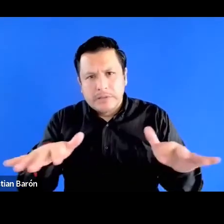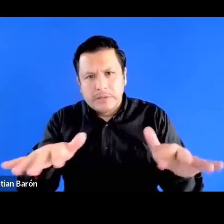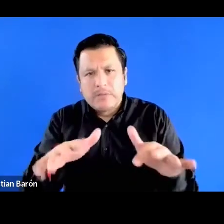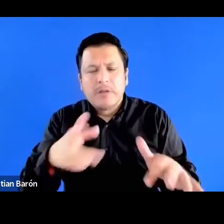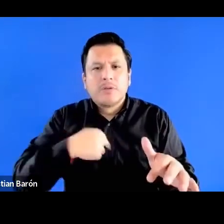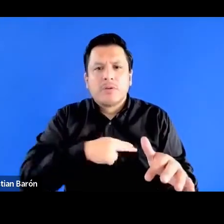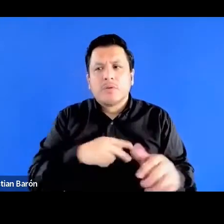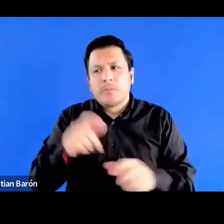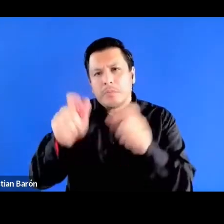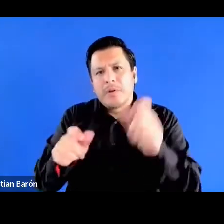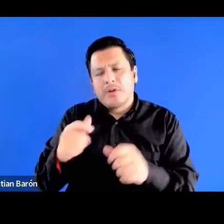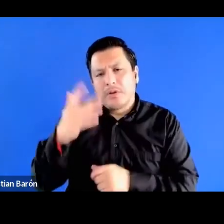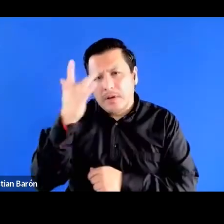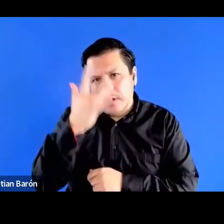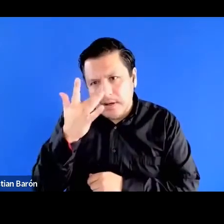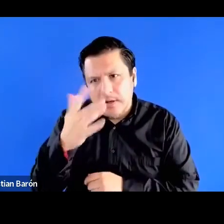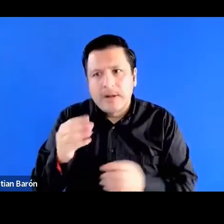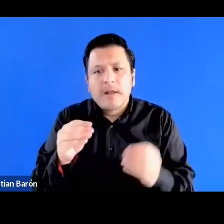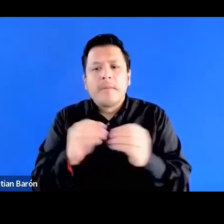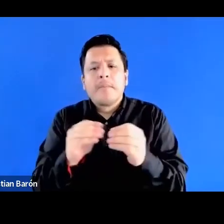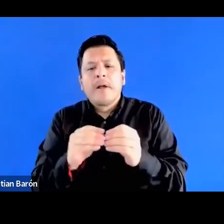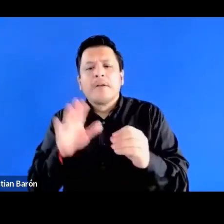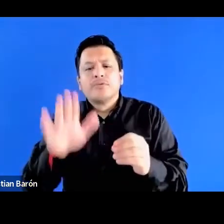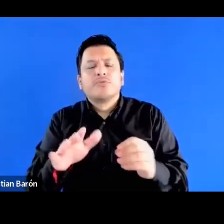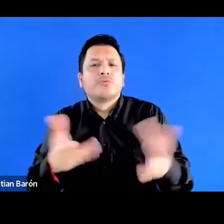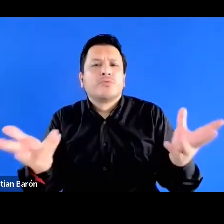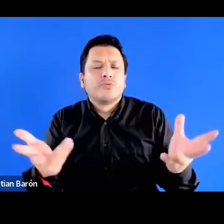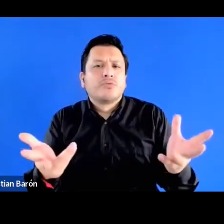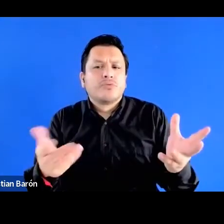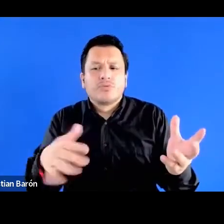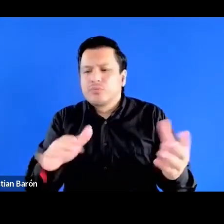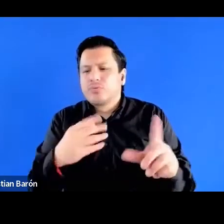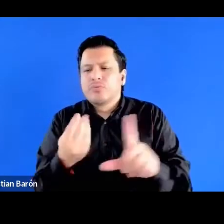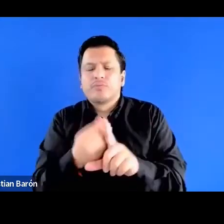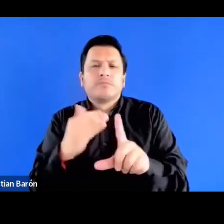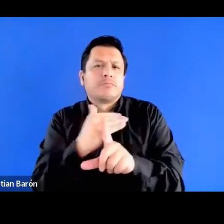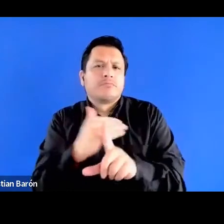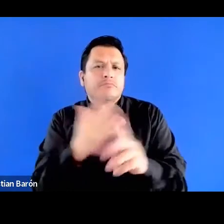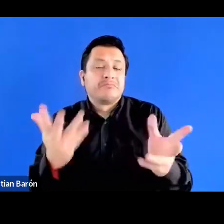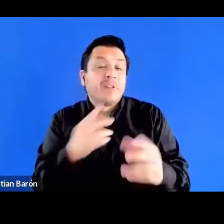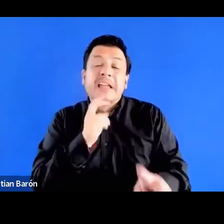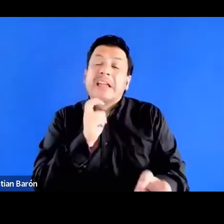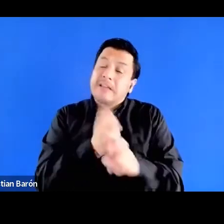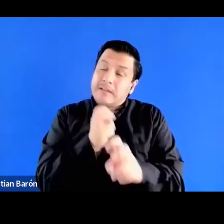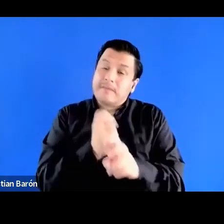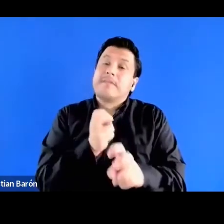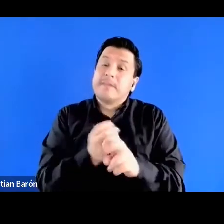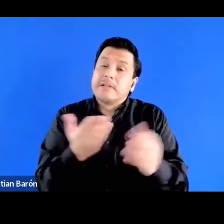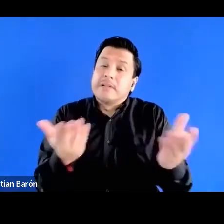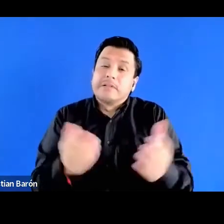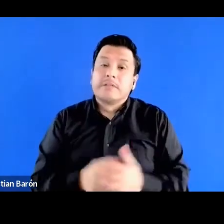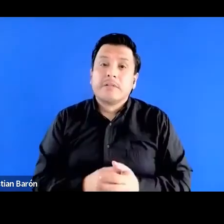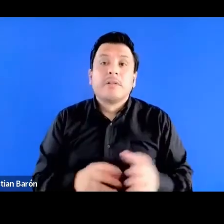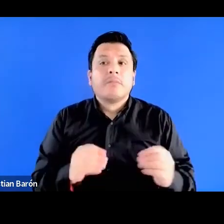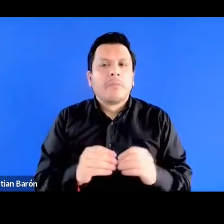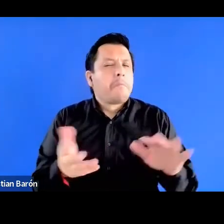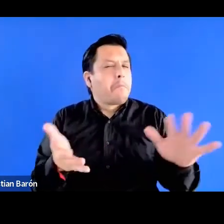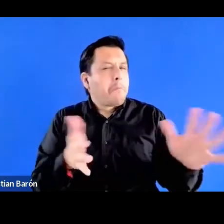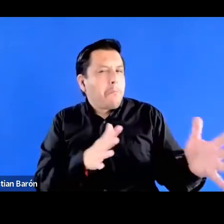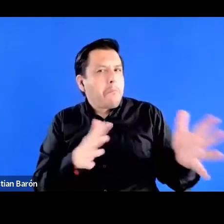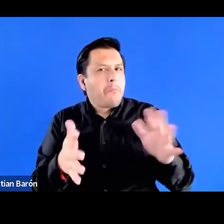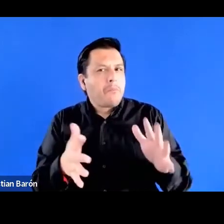persona negra y un miembro de la clase media, lo cual ratifica no solo la dificultad, sino el aparente